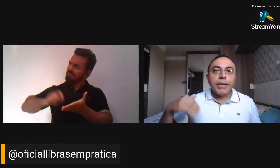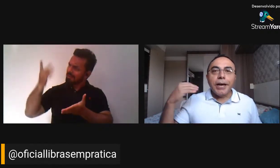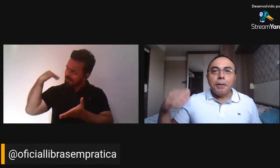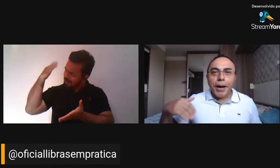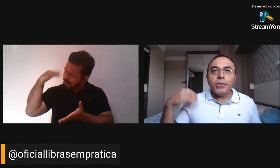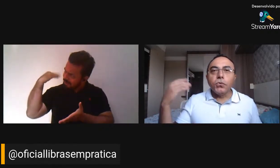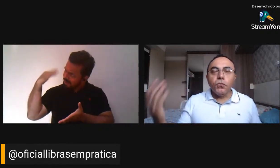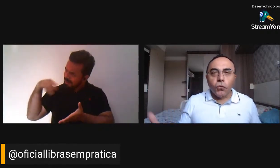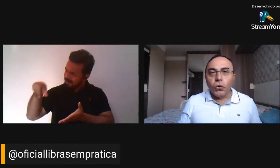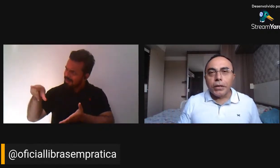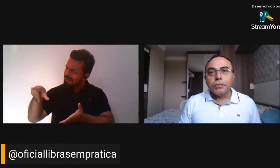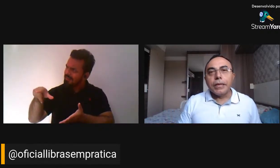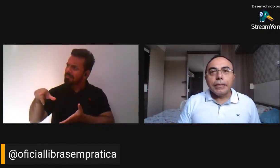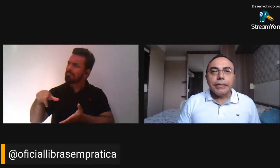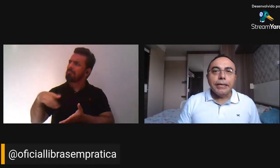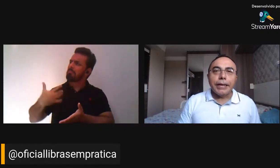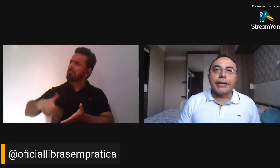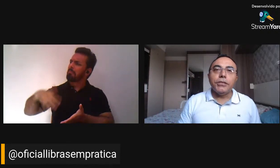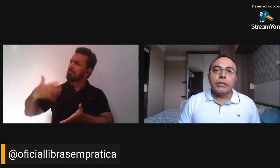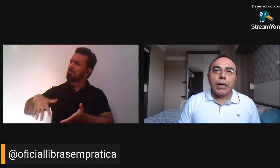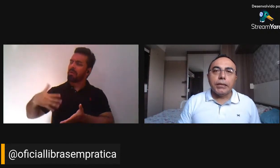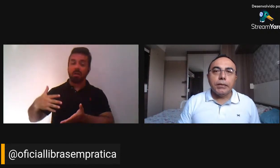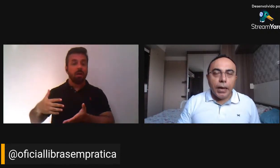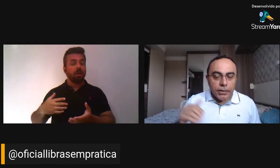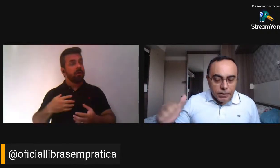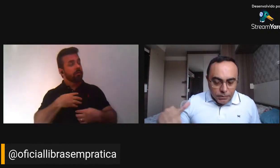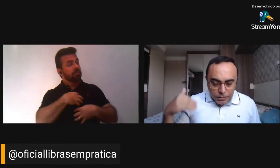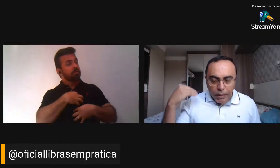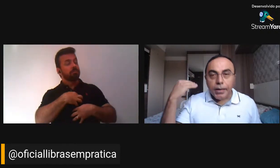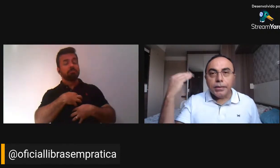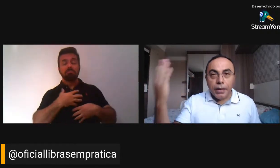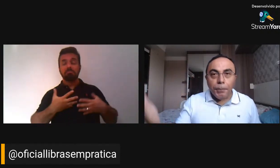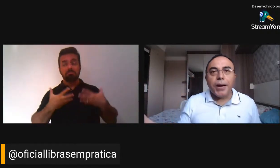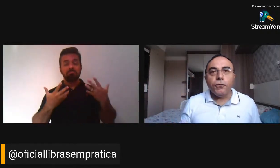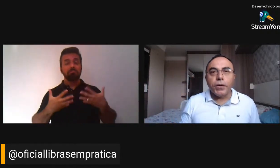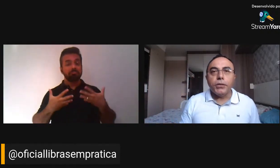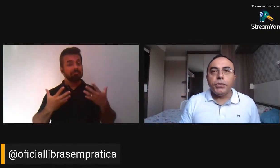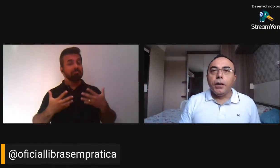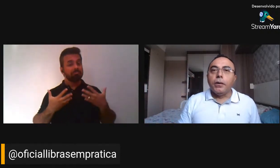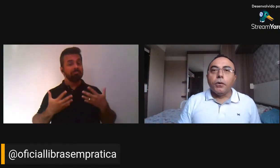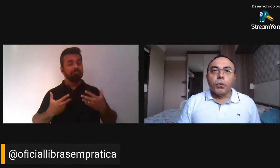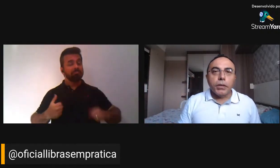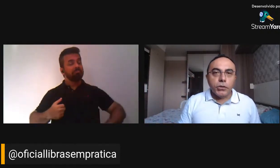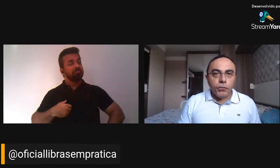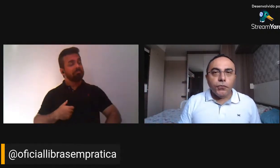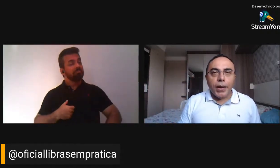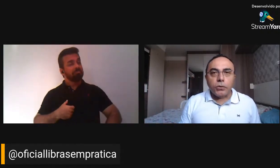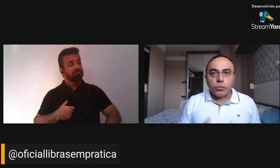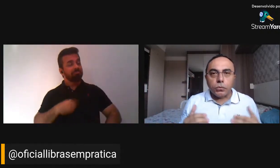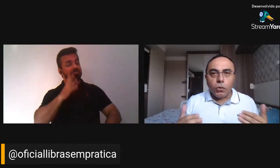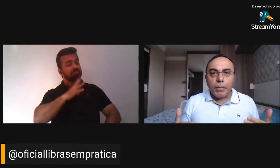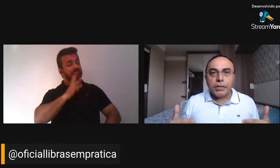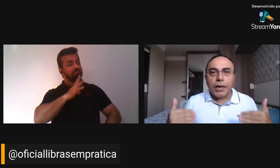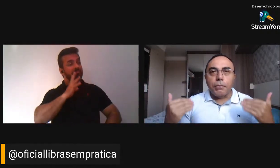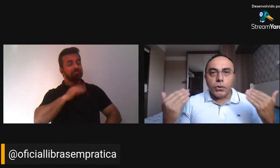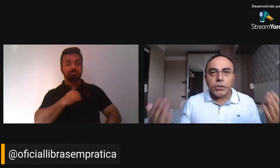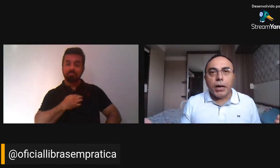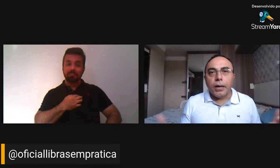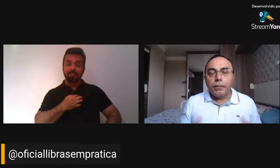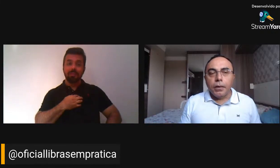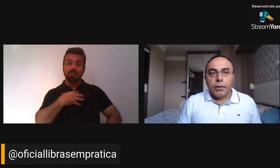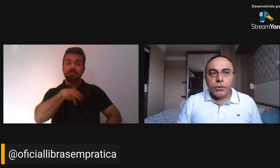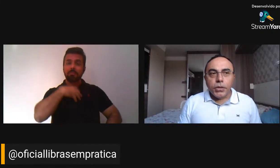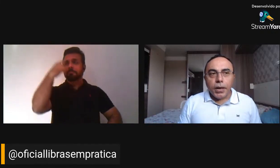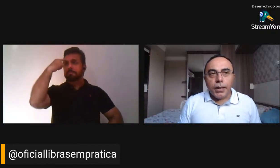ganhar mais um fôlego e acreditar que daí para frente eu poderia de fato começar a